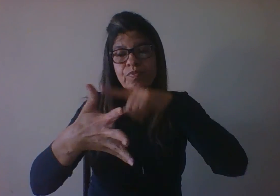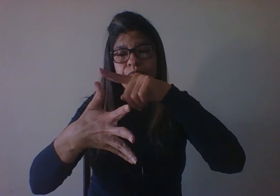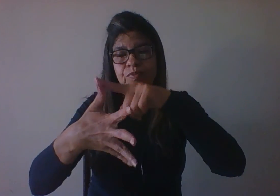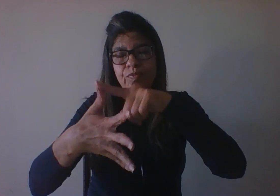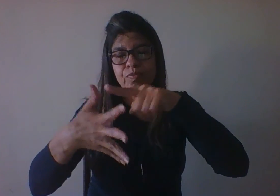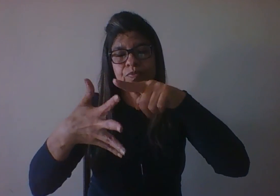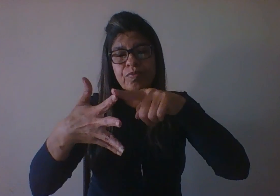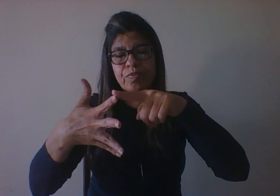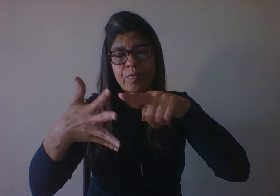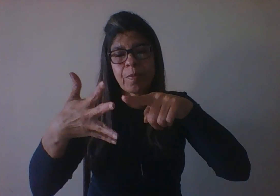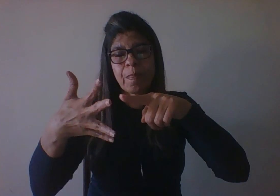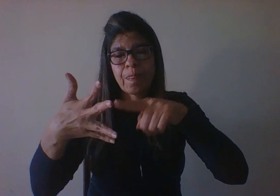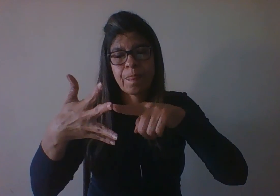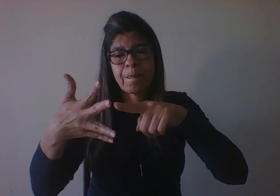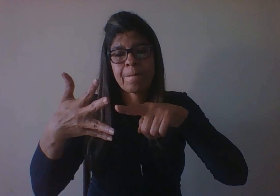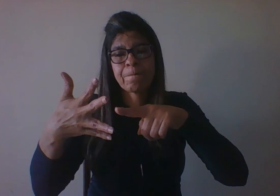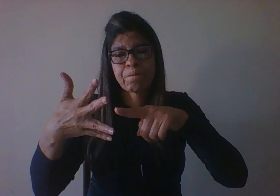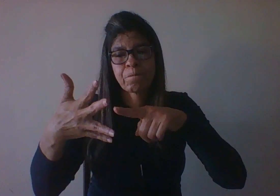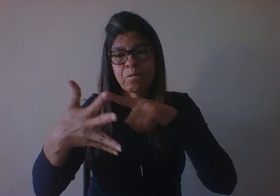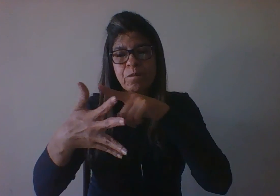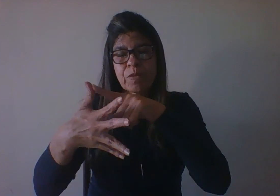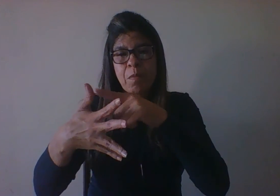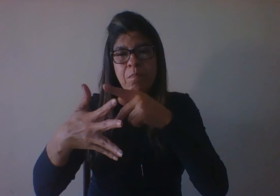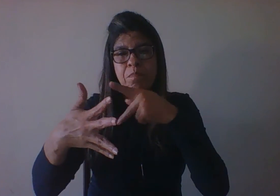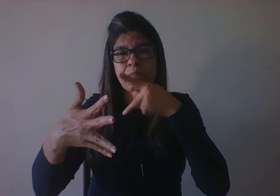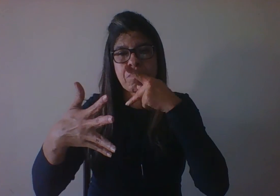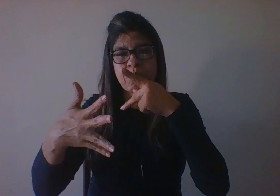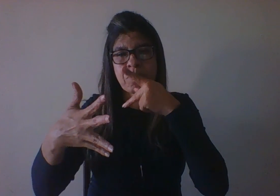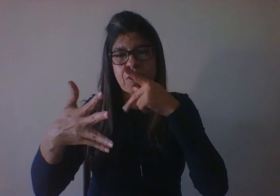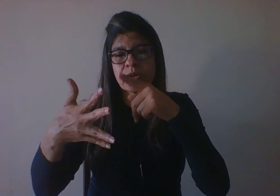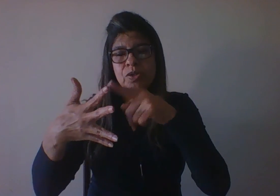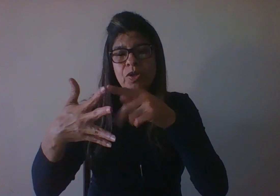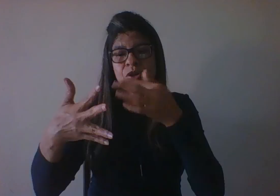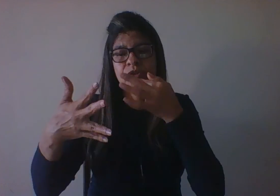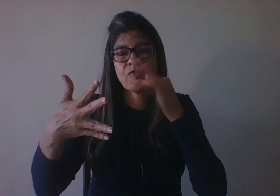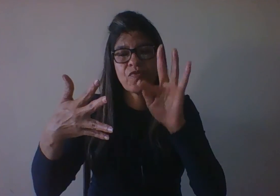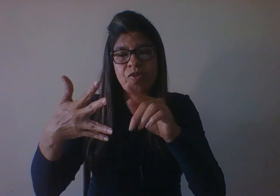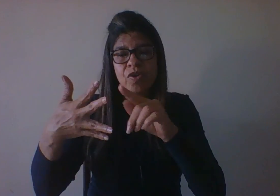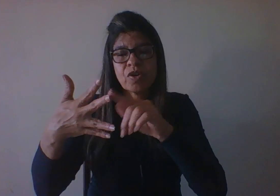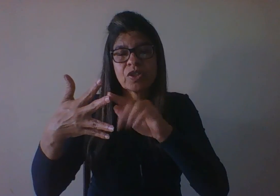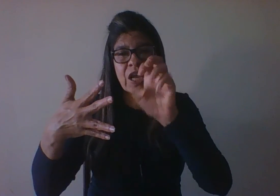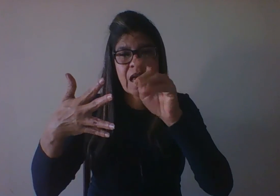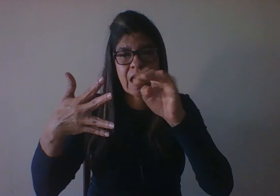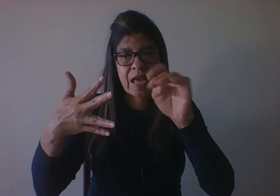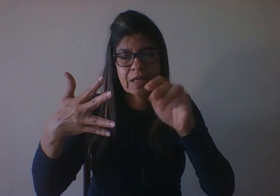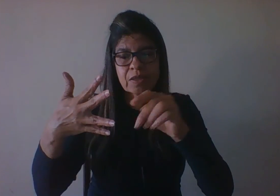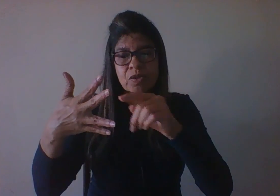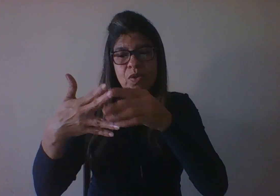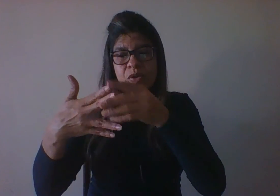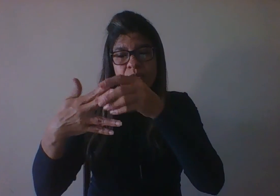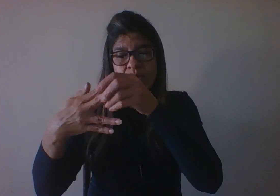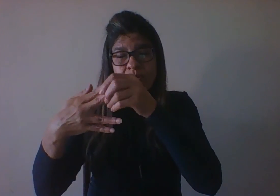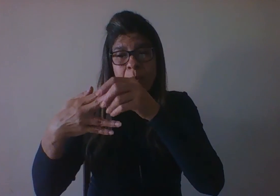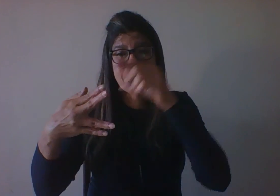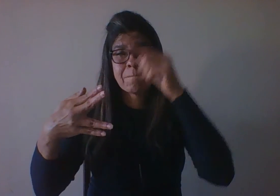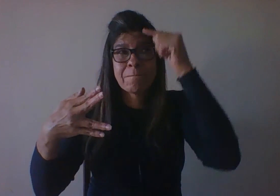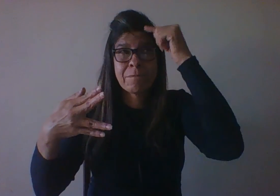para Erickson, que o próprio processo de maturação biológica já leva a novas etapas. Para Vallon,